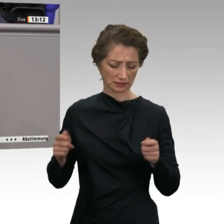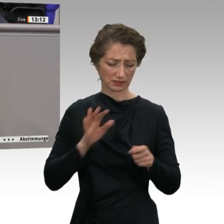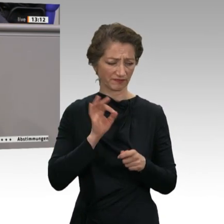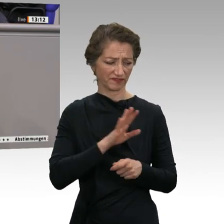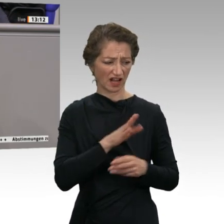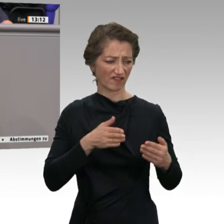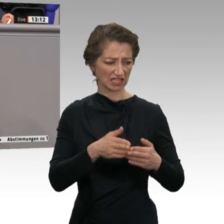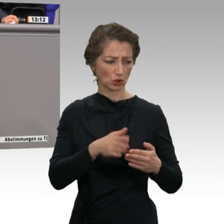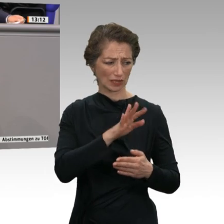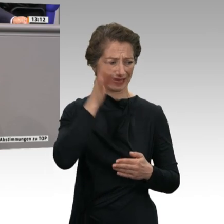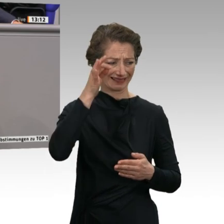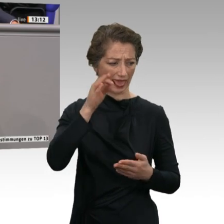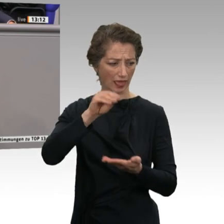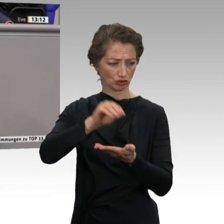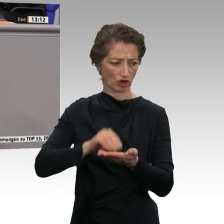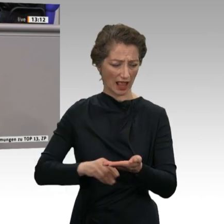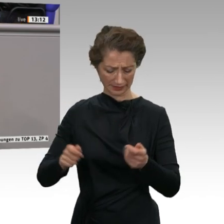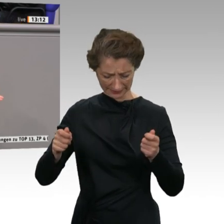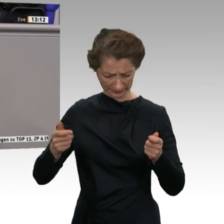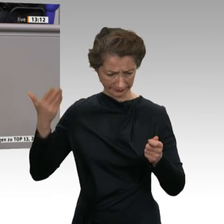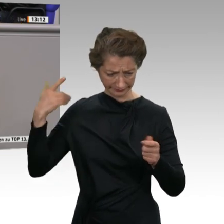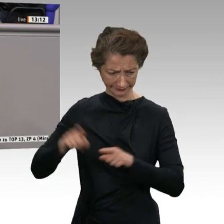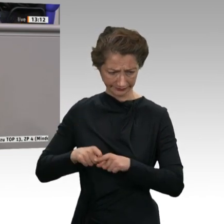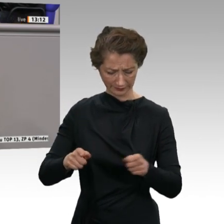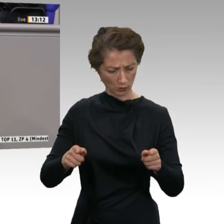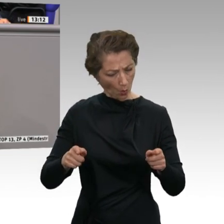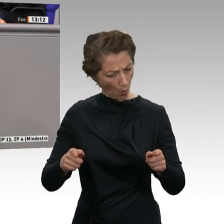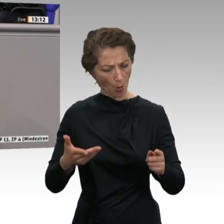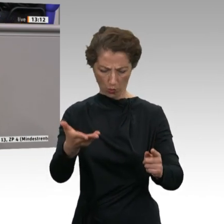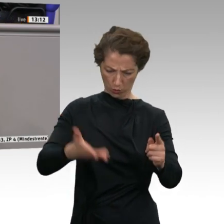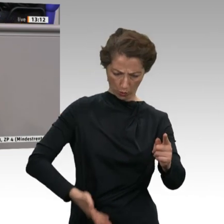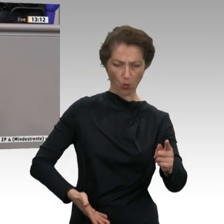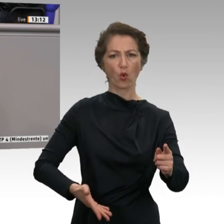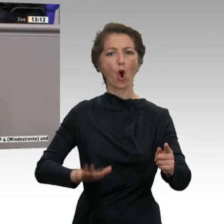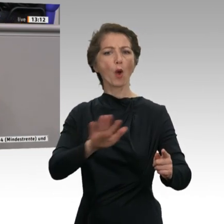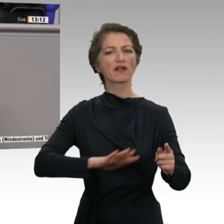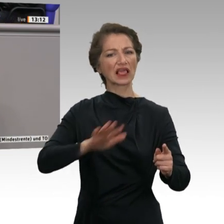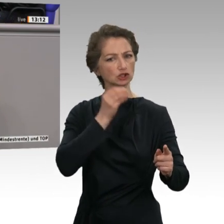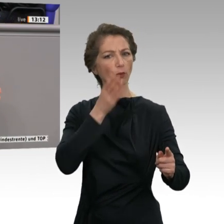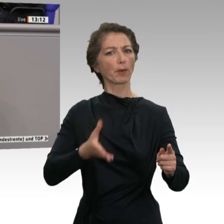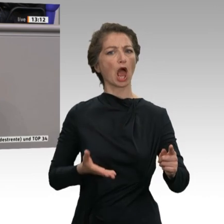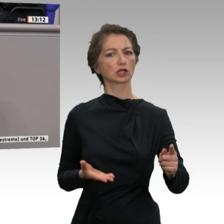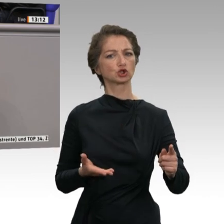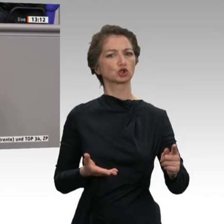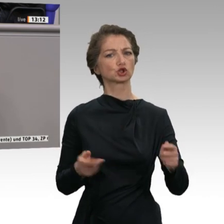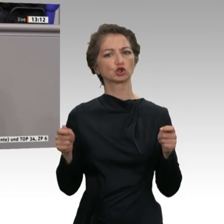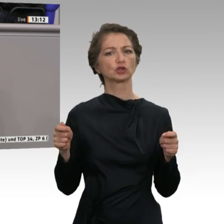zu Papier bringt. Eigentlich ganz sympathisch. Nur schaltete sich dann direkt wieder die